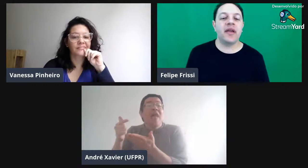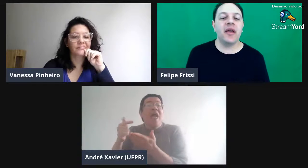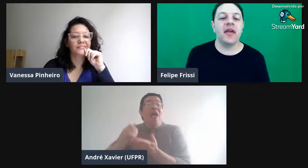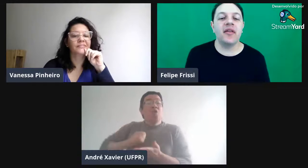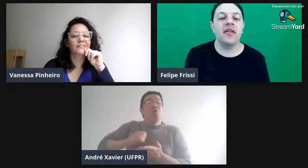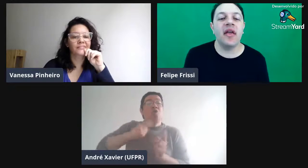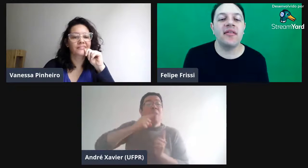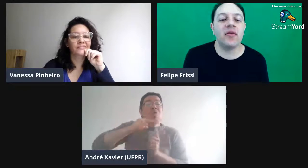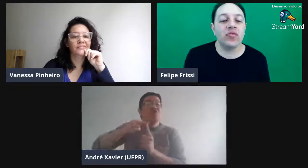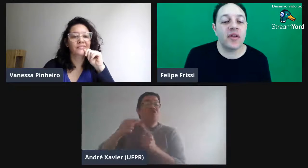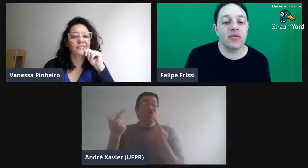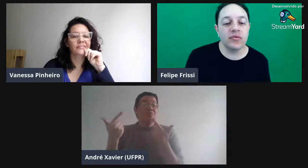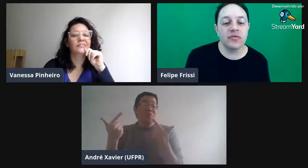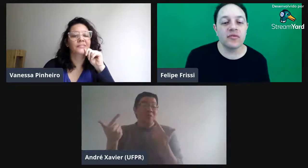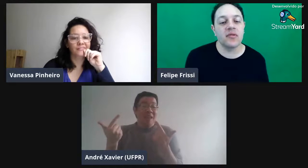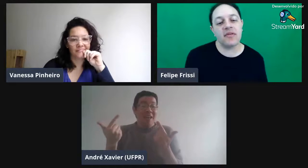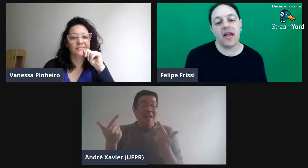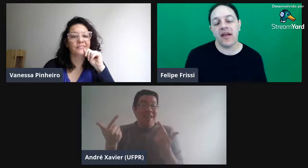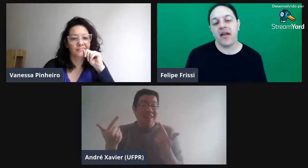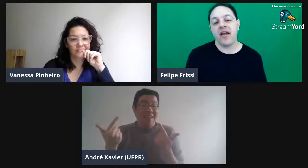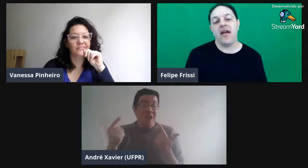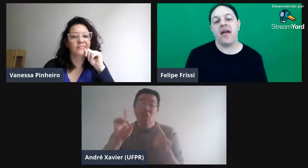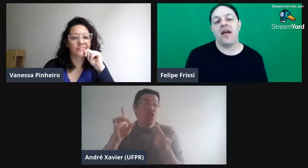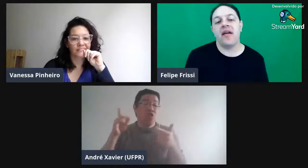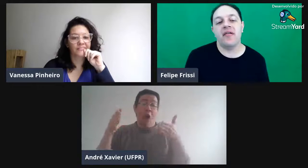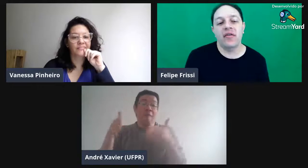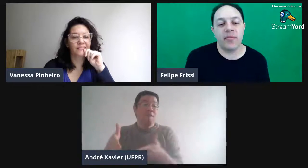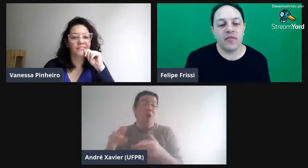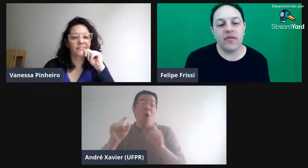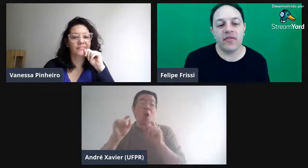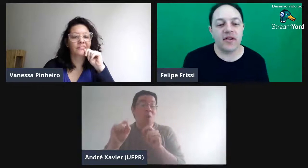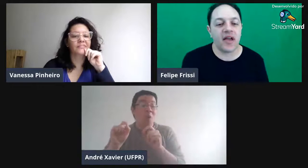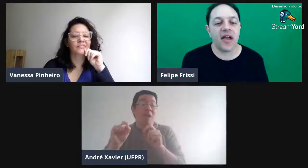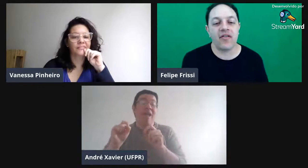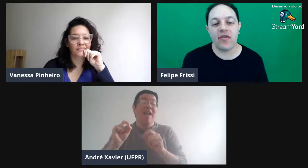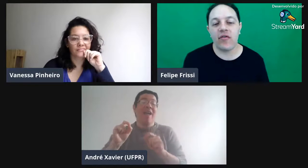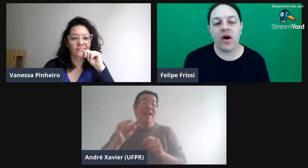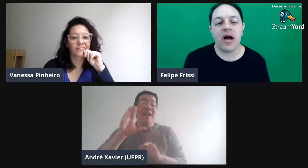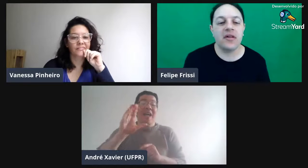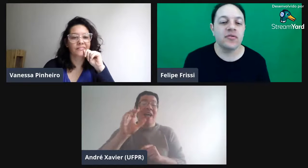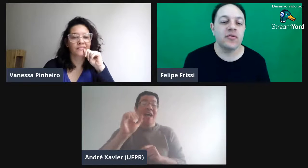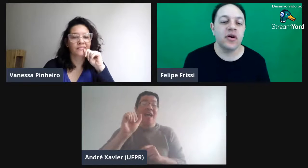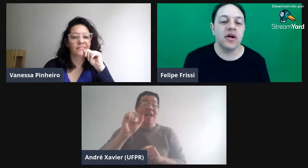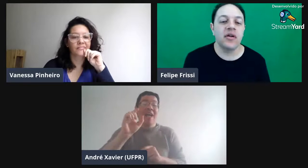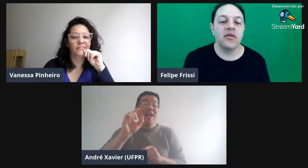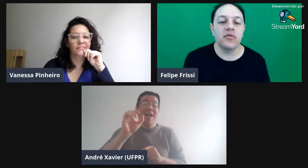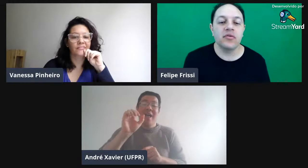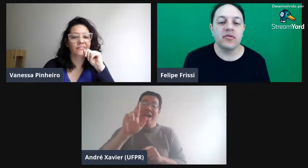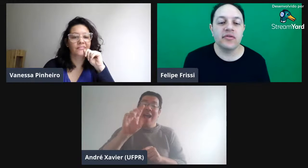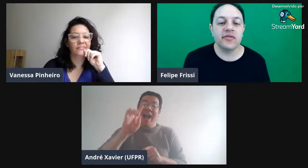porque nesse conteúdo não tem, é, o que você quer, é só focado nos,